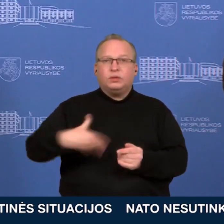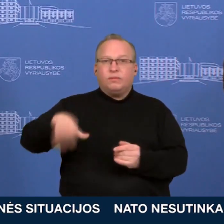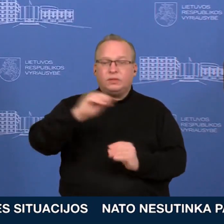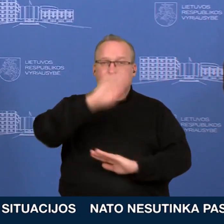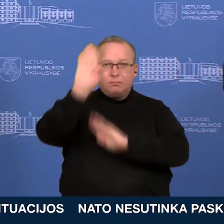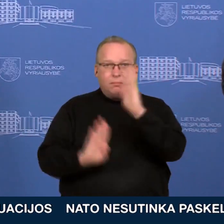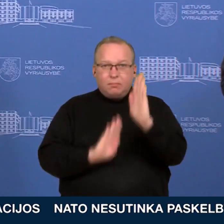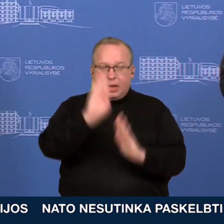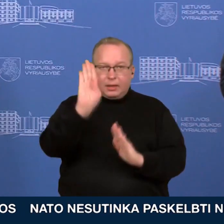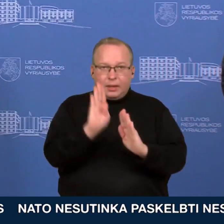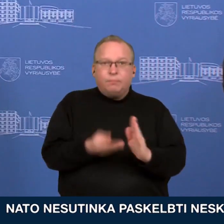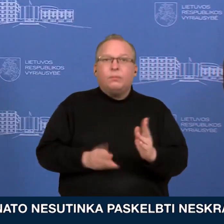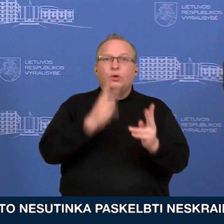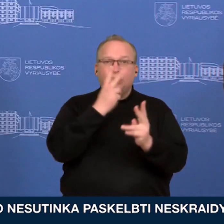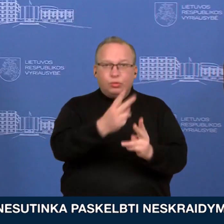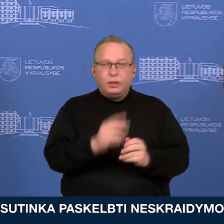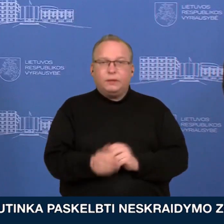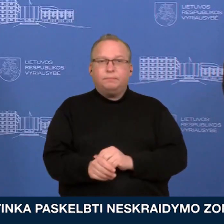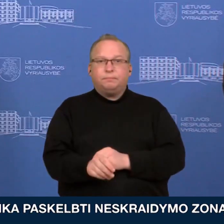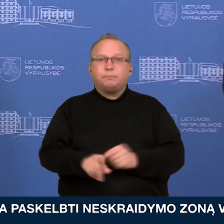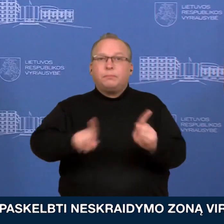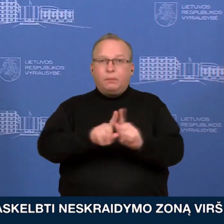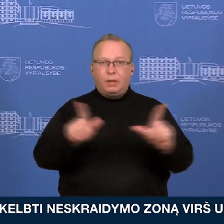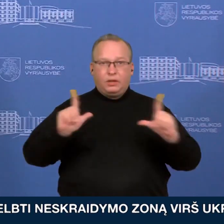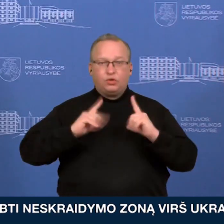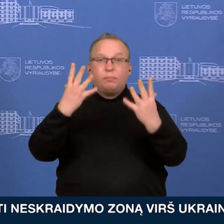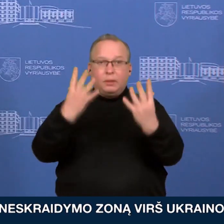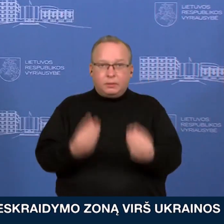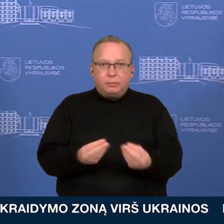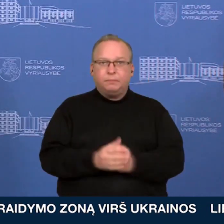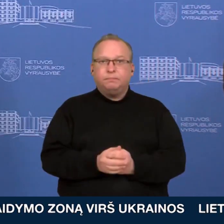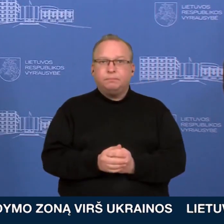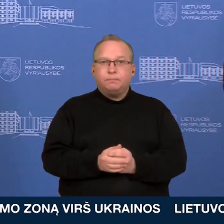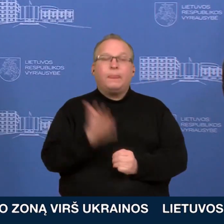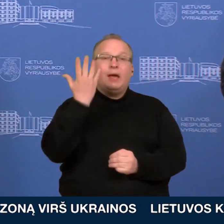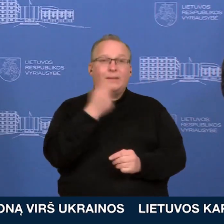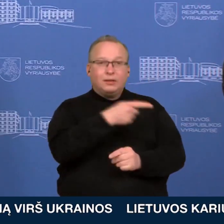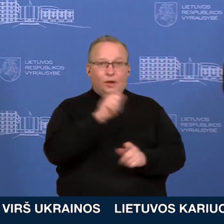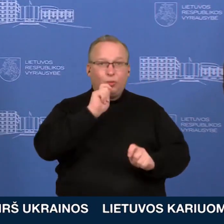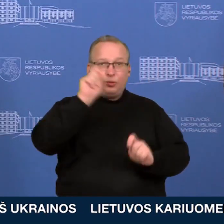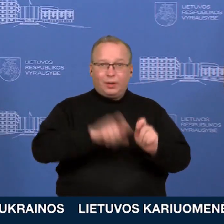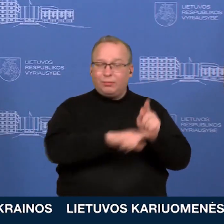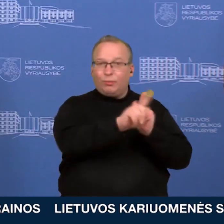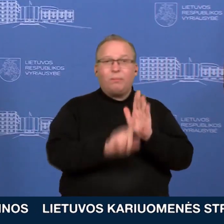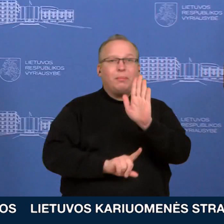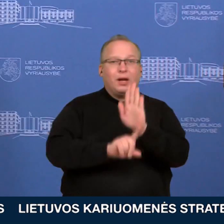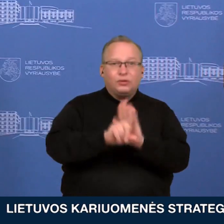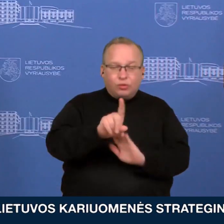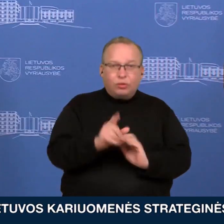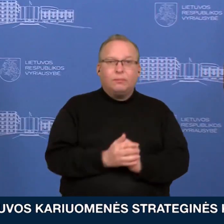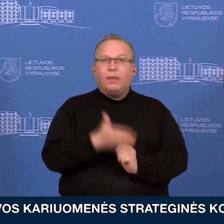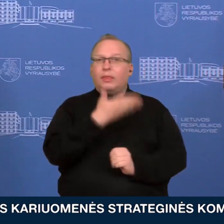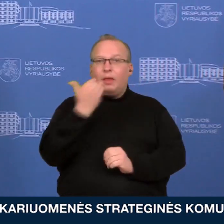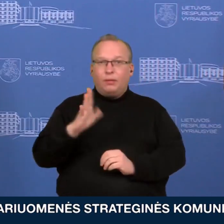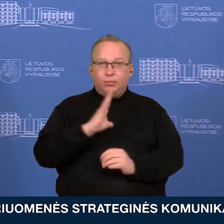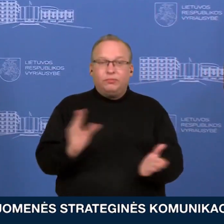paro, jis kaitant ir išeiginės dienas. Ir nuo pat įvykių Ukrainoje pradžios nei karto nebuvo